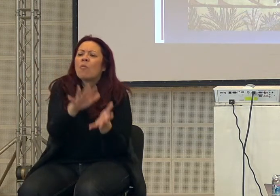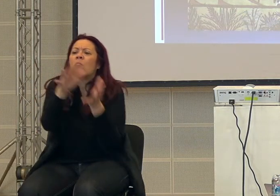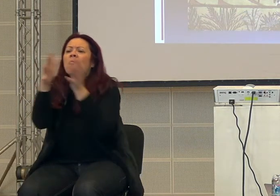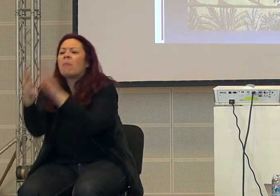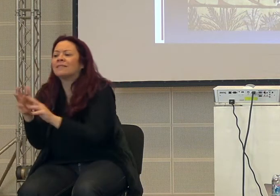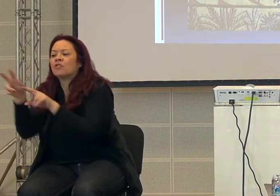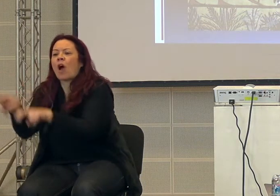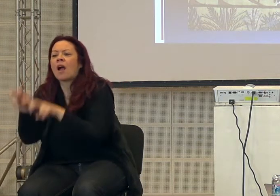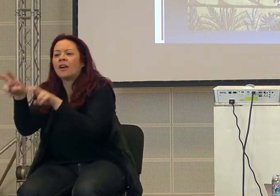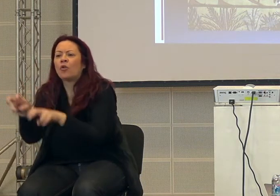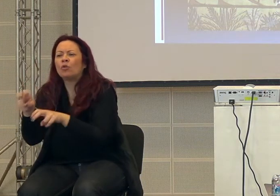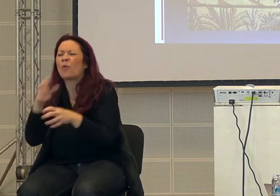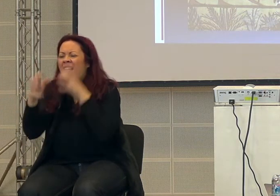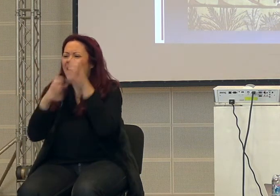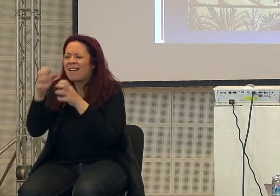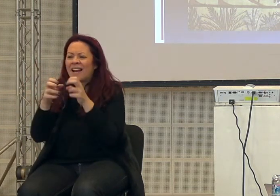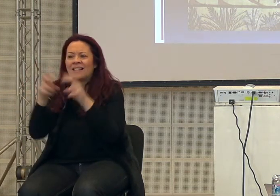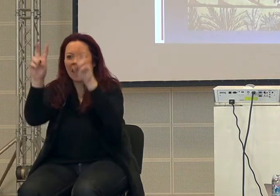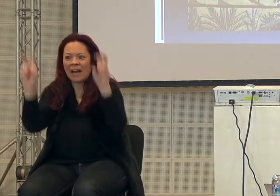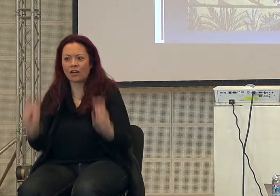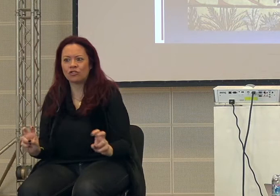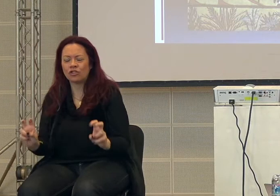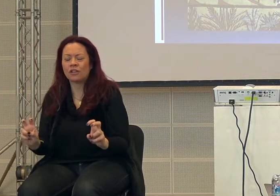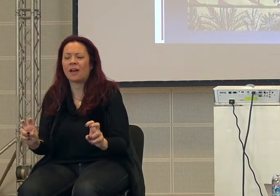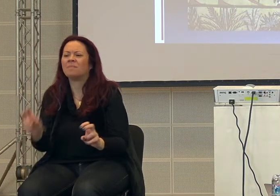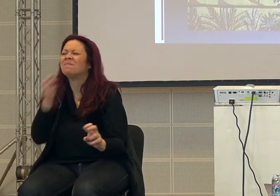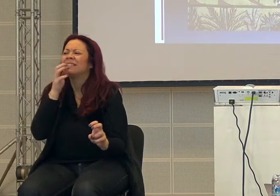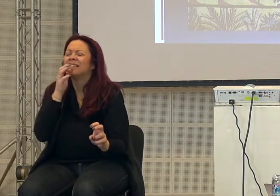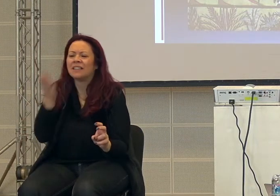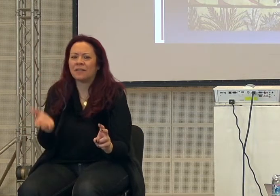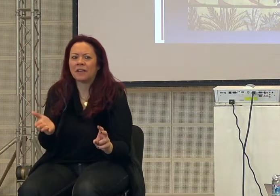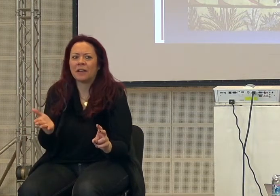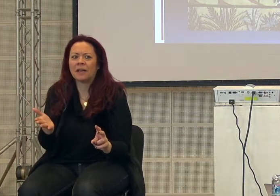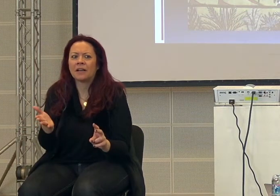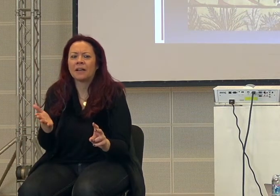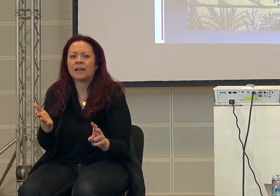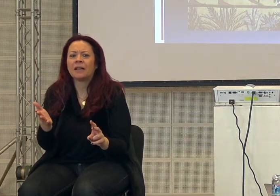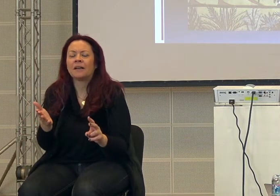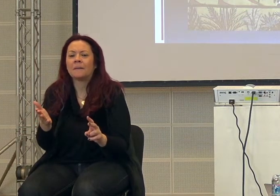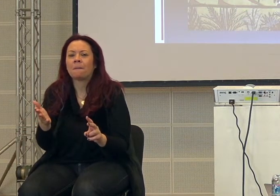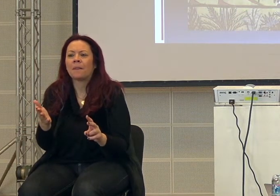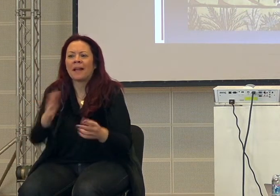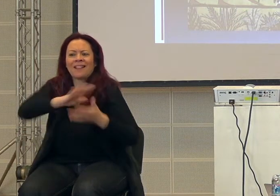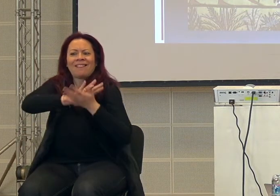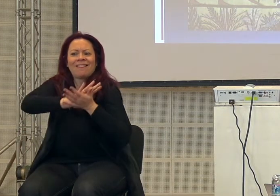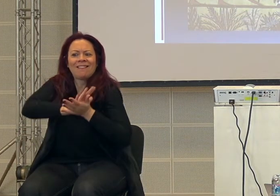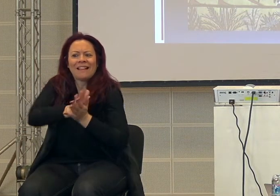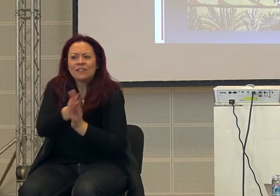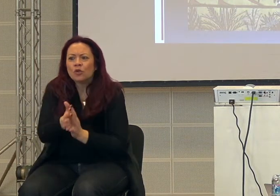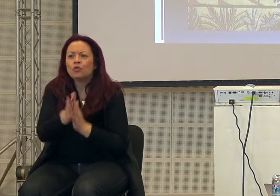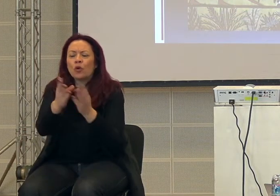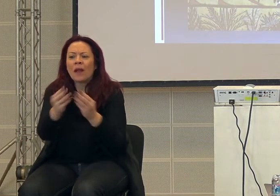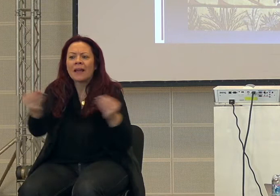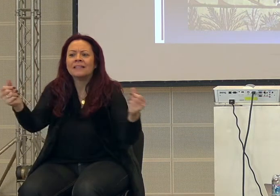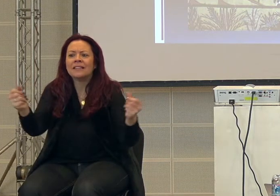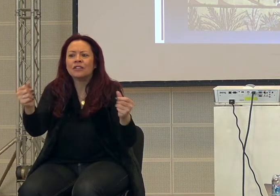'agricoltura è una crisi energetica, cioè la distruzione, l'estinzione